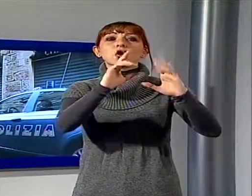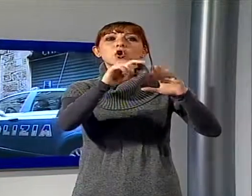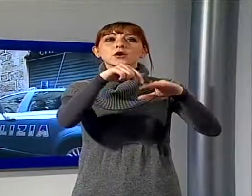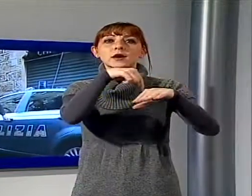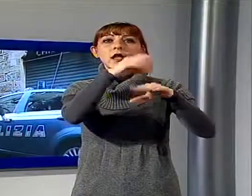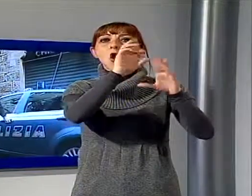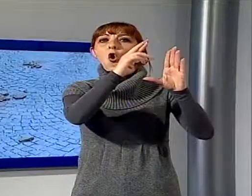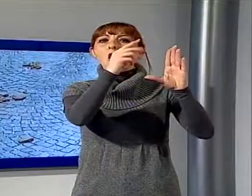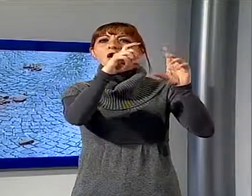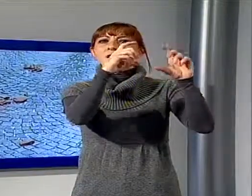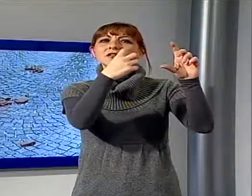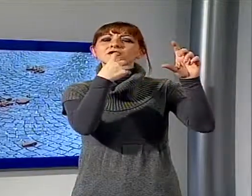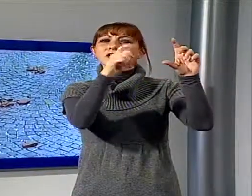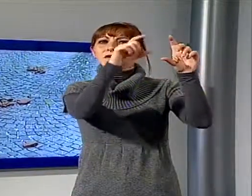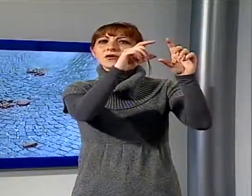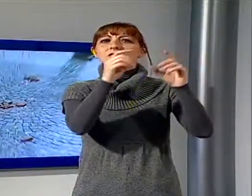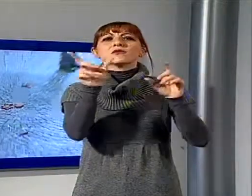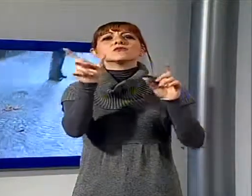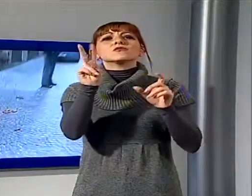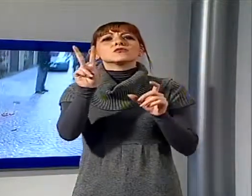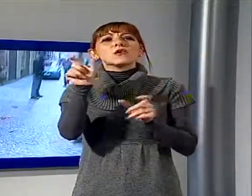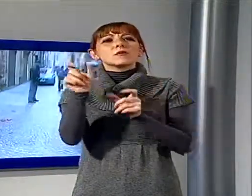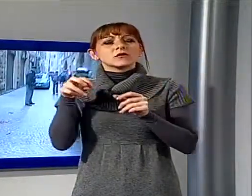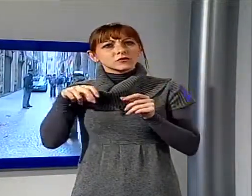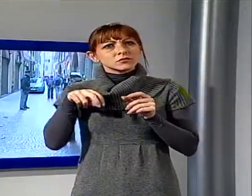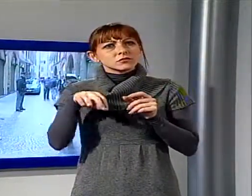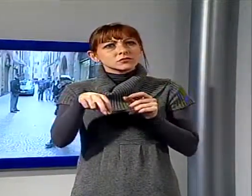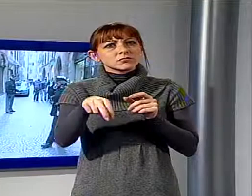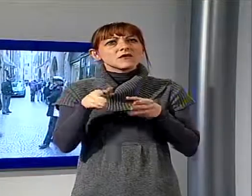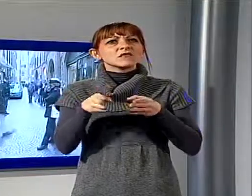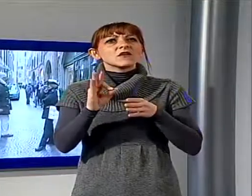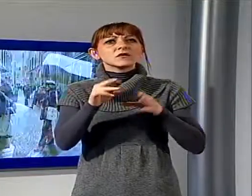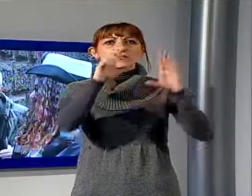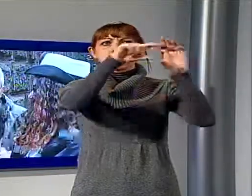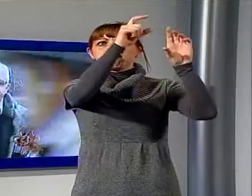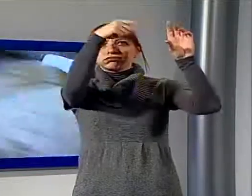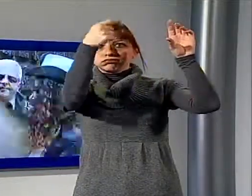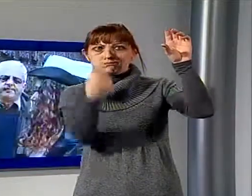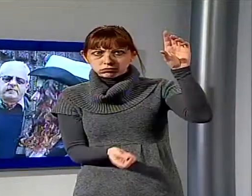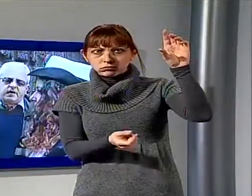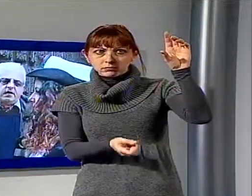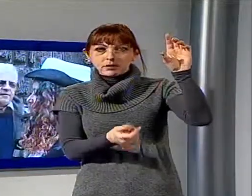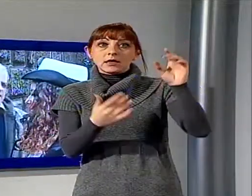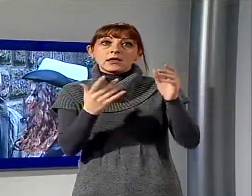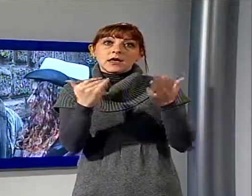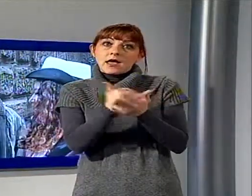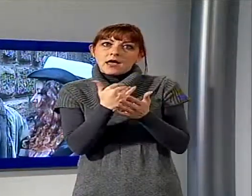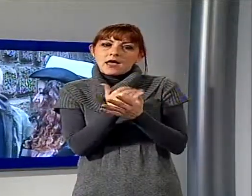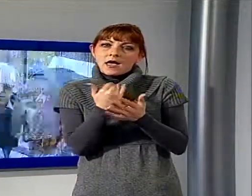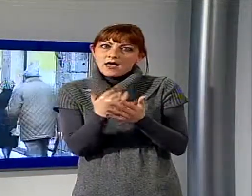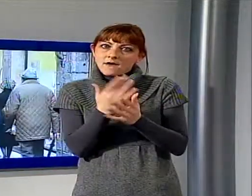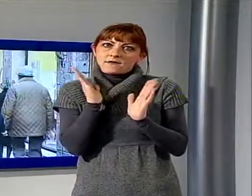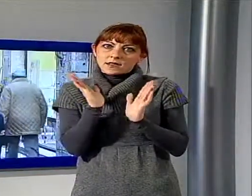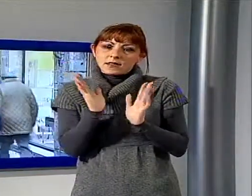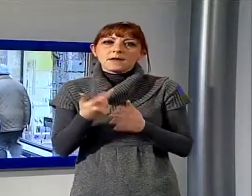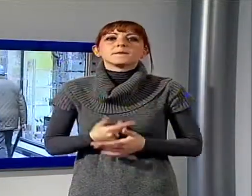A dare l'allarme sono stati due turisti che hanno visto cadere il mattone poco prima del loro passaggio. Secondo quanto raccontato la polizia,